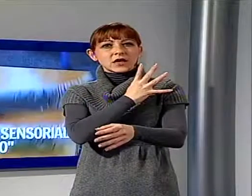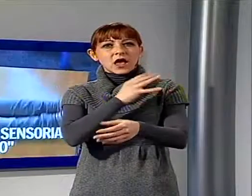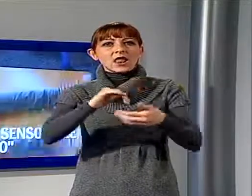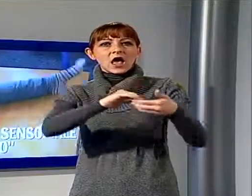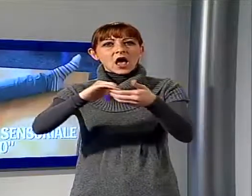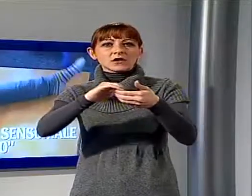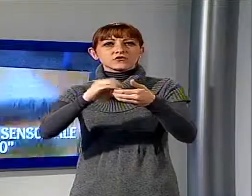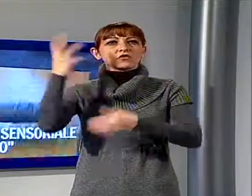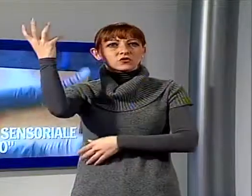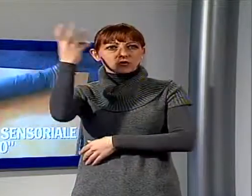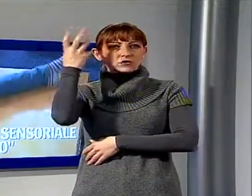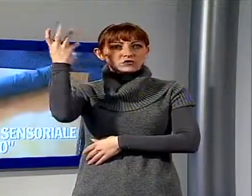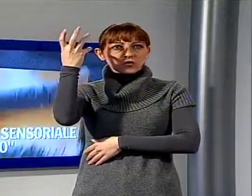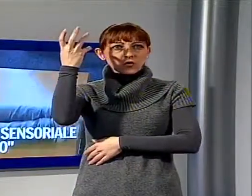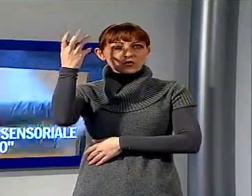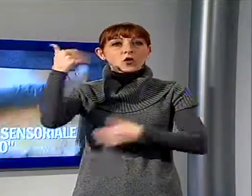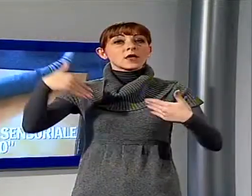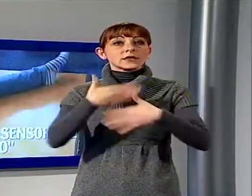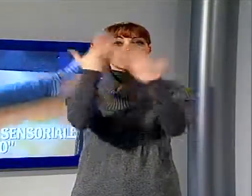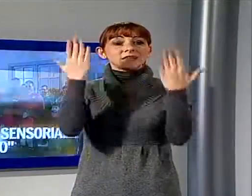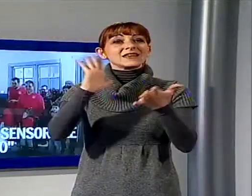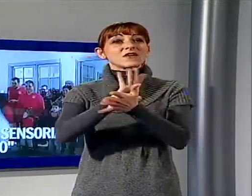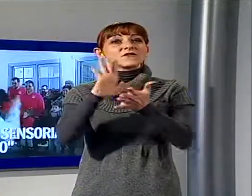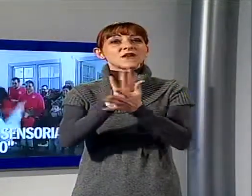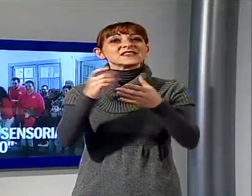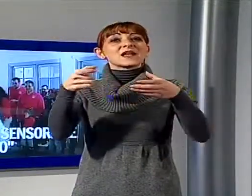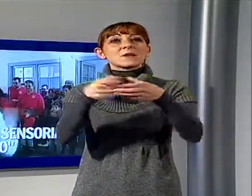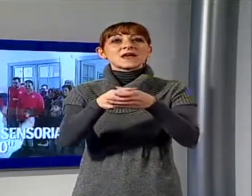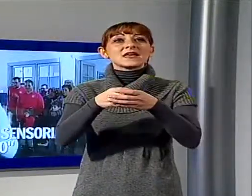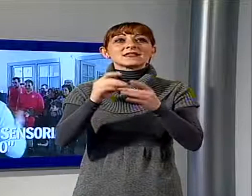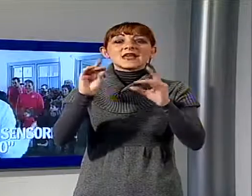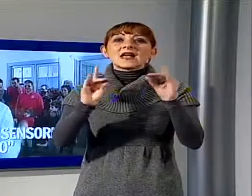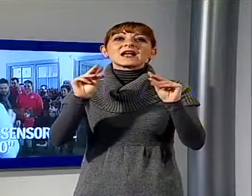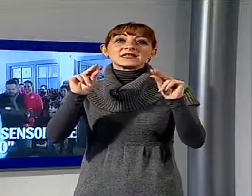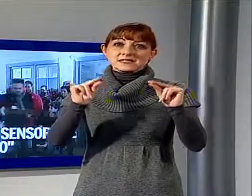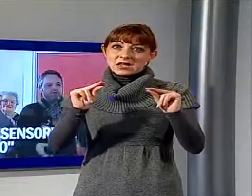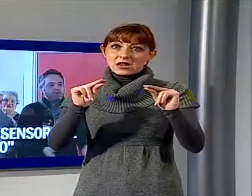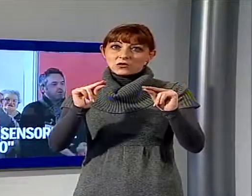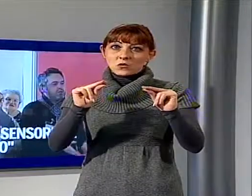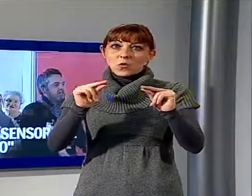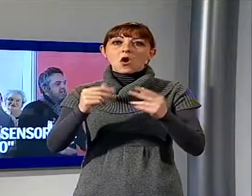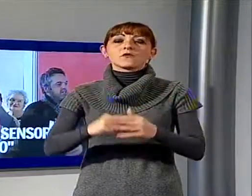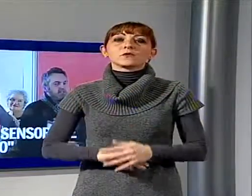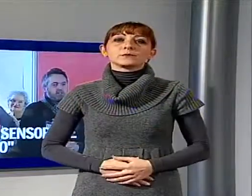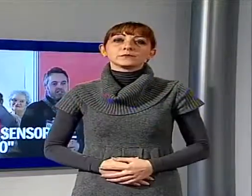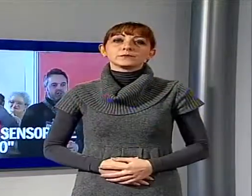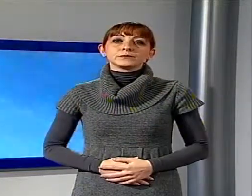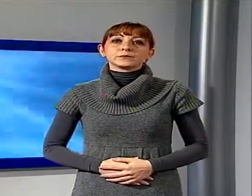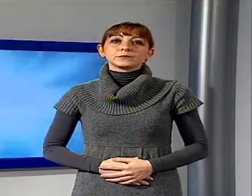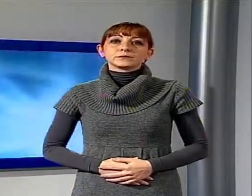festa a Castelnuovo per la consegna dell'apparecchiatura all'associazione Il Sogno da parte di Come Te.